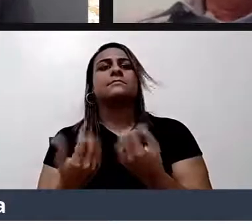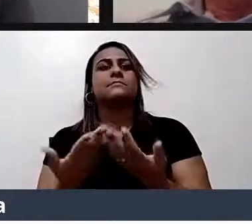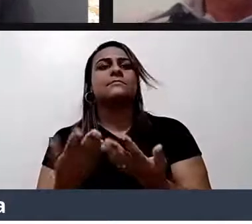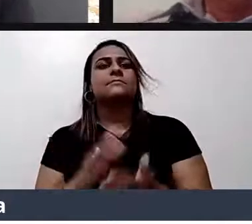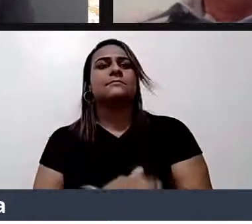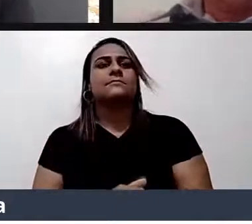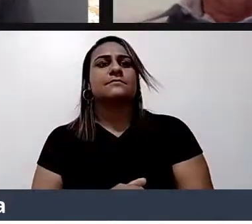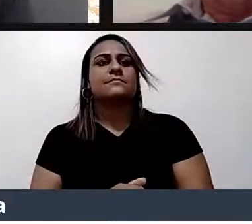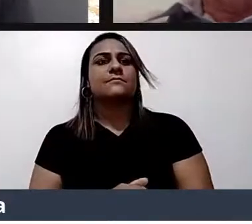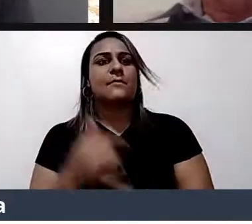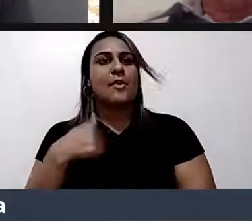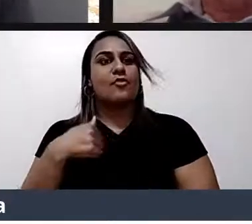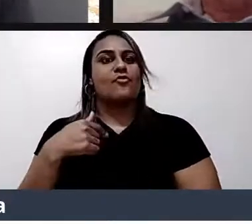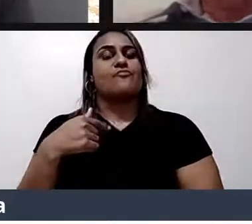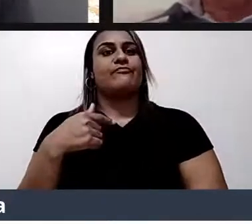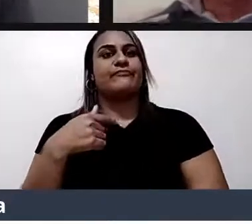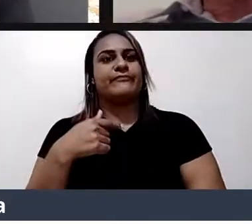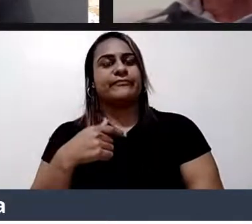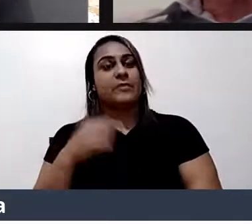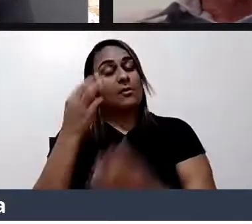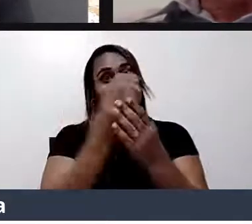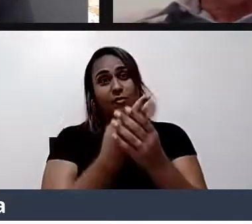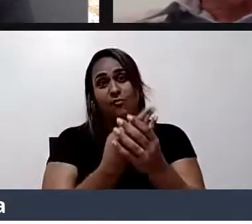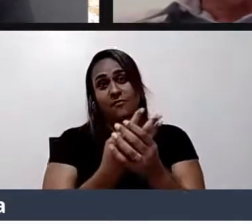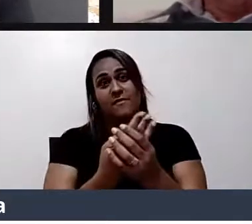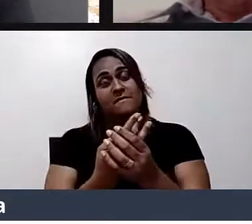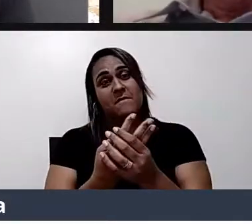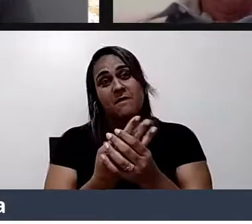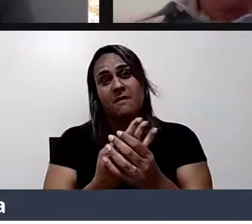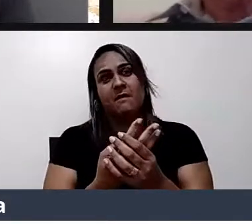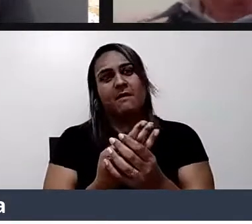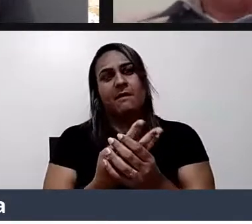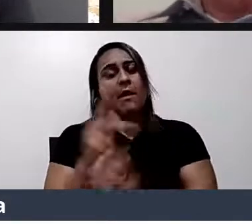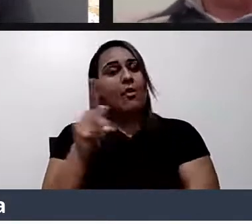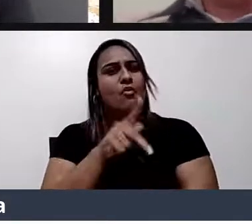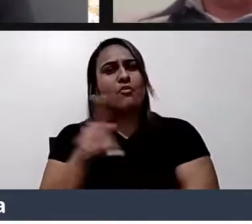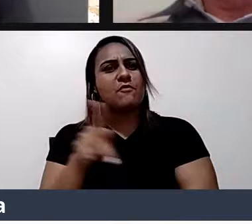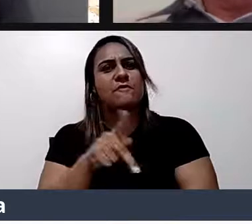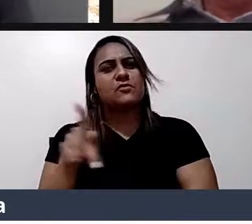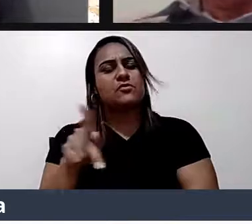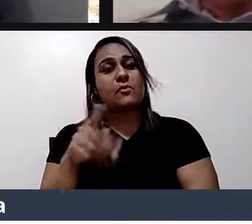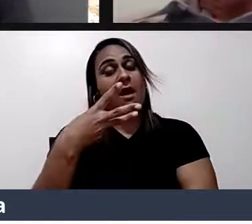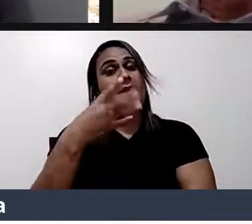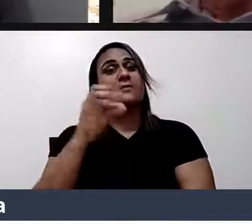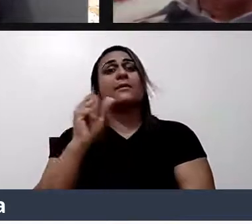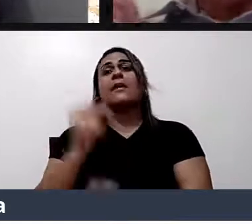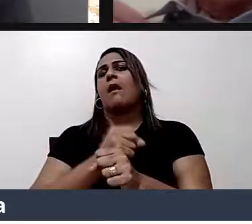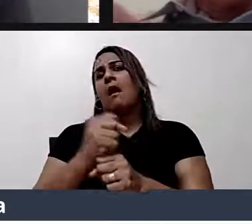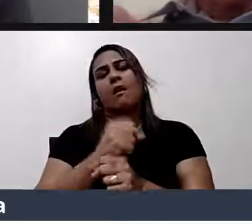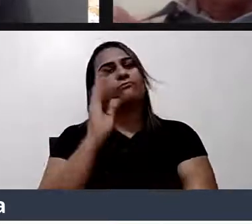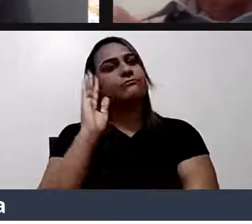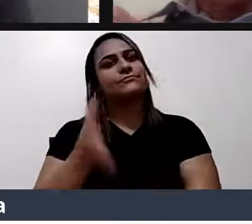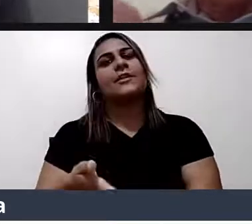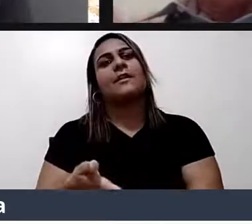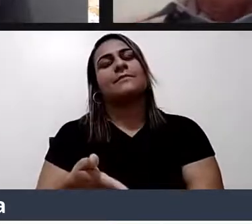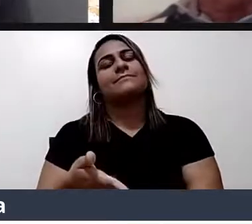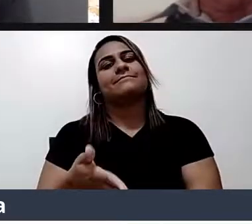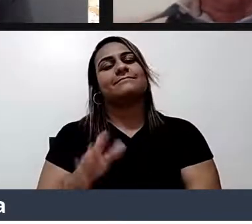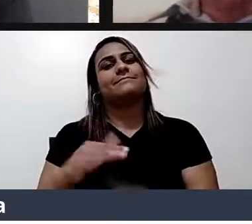universidade de Pernambuco. Como professor. Há 30 anos. E isso. Para mim. É um compromisso.